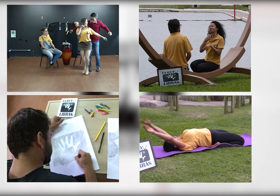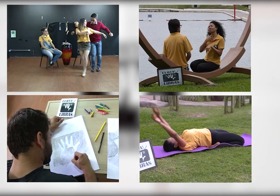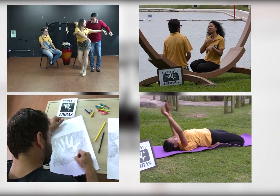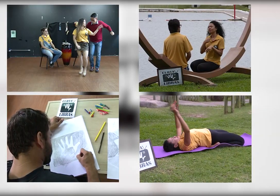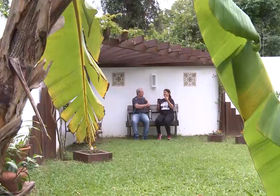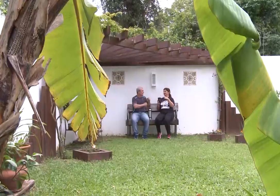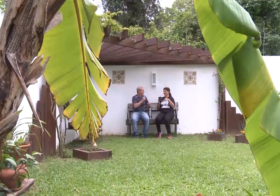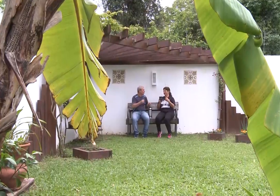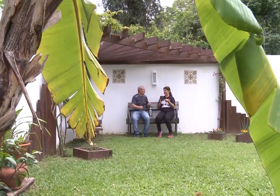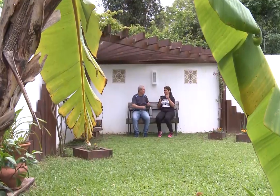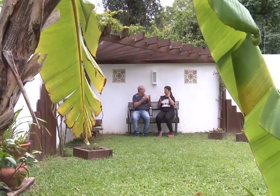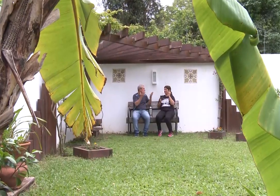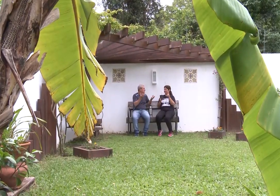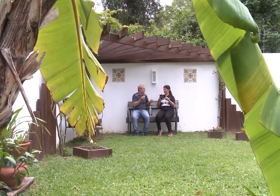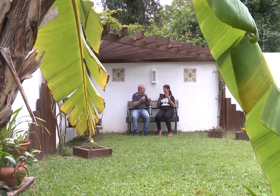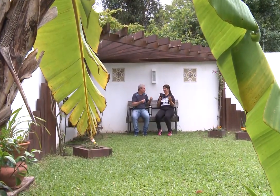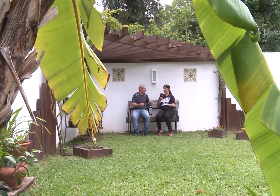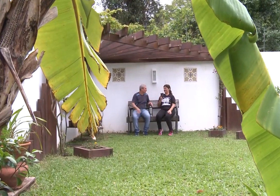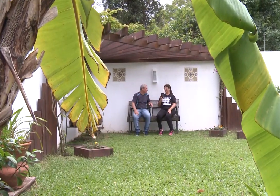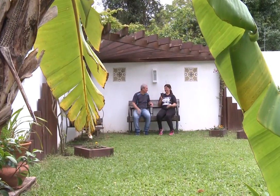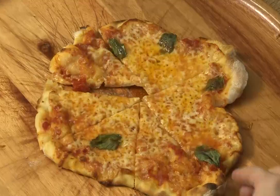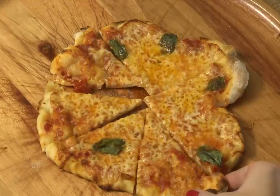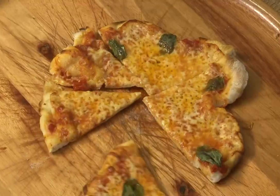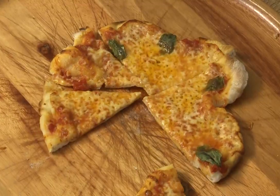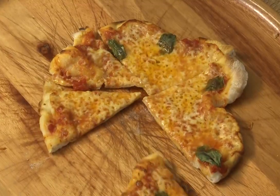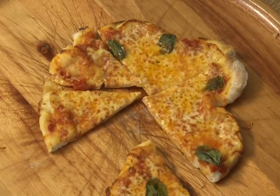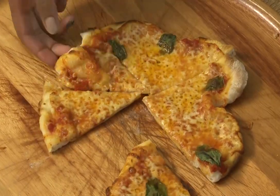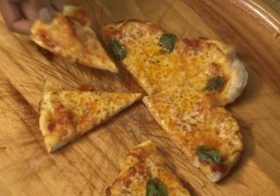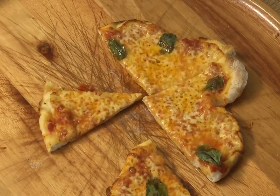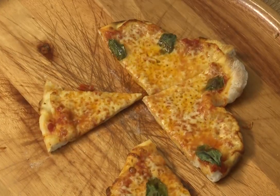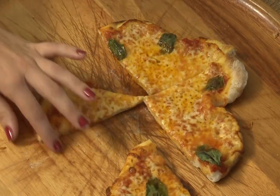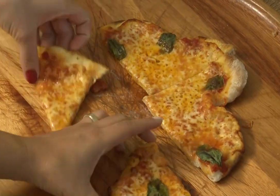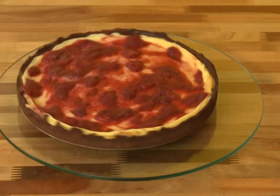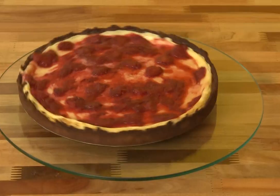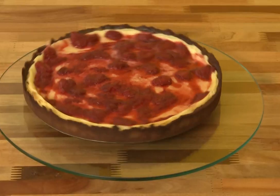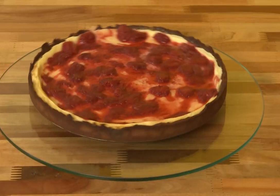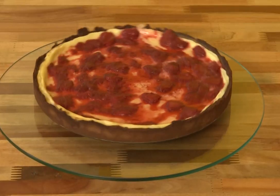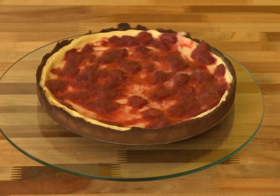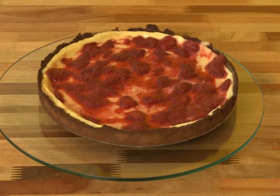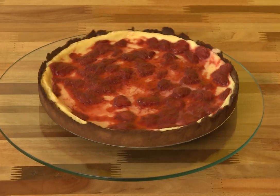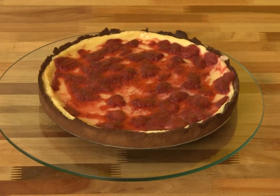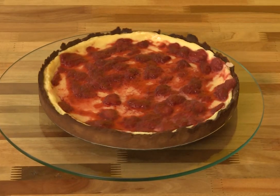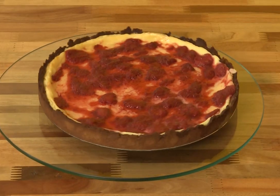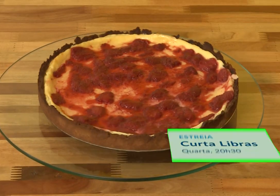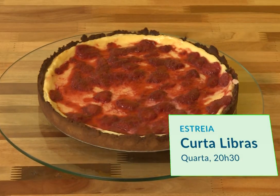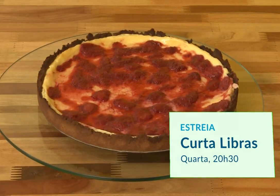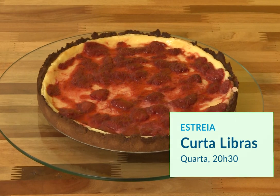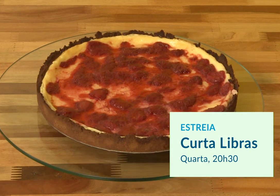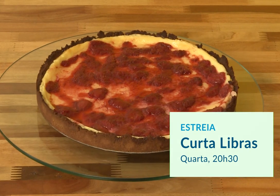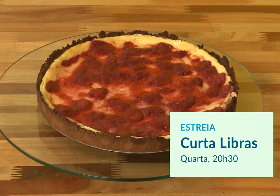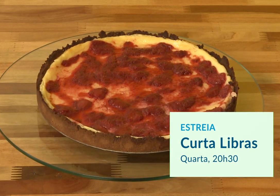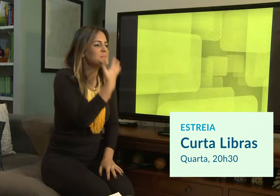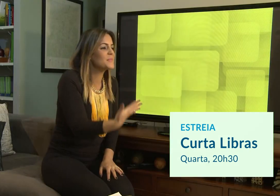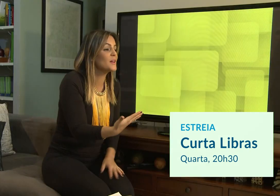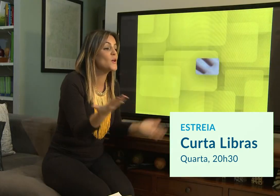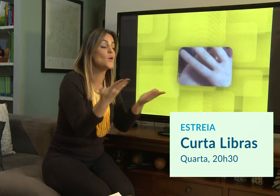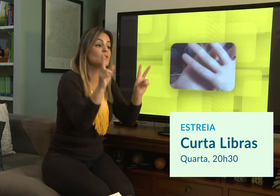fitness, relacionamentos e gastronomia. Curta Libras, toda quarta-feira,